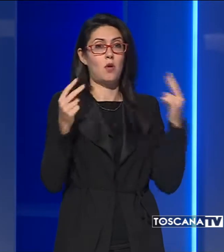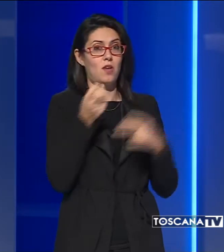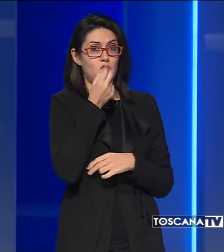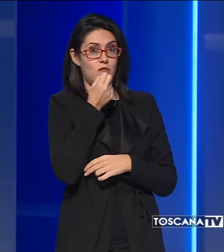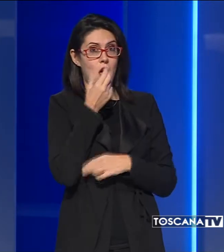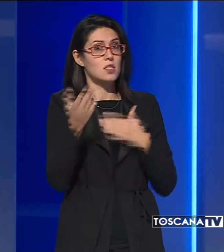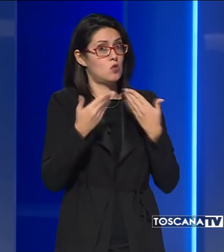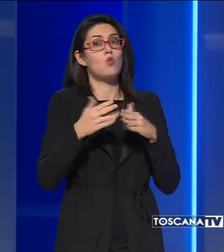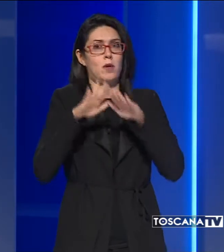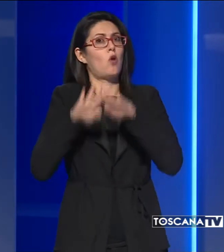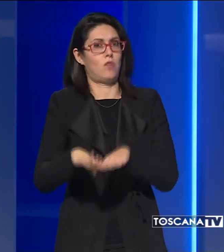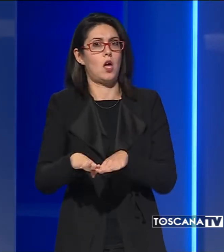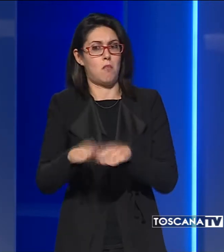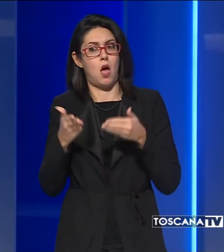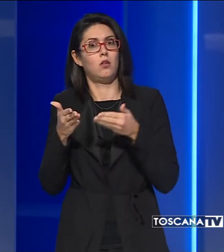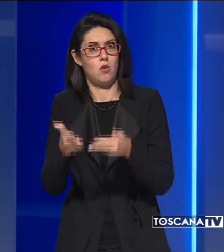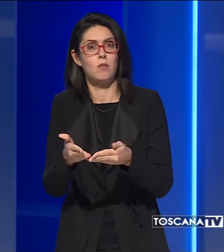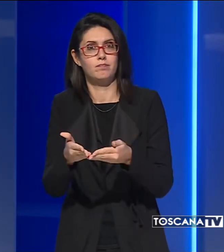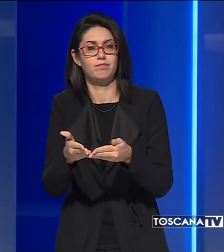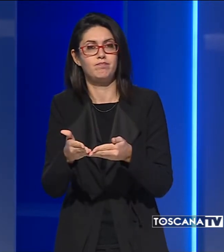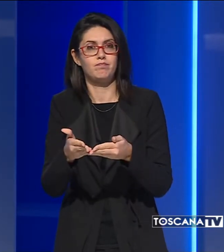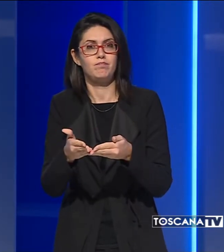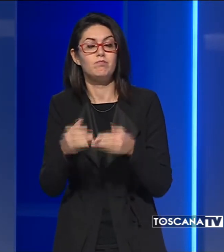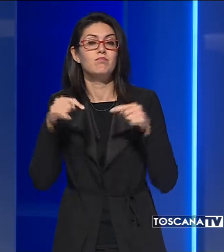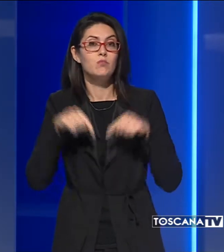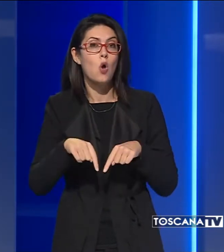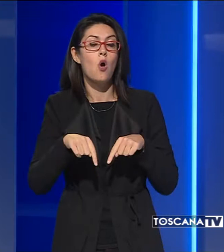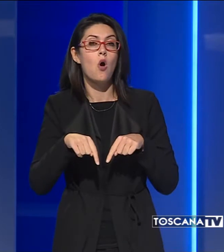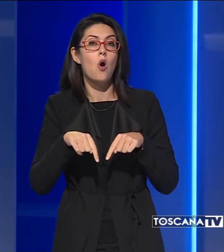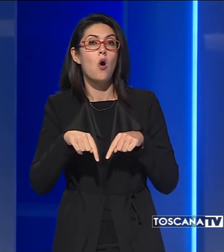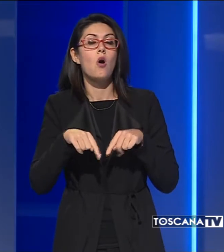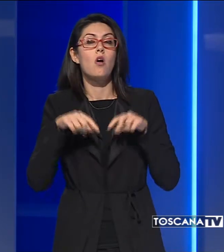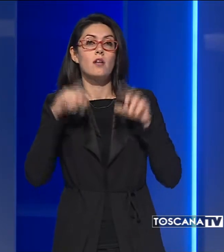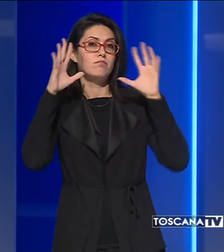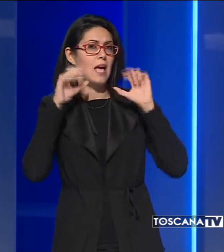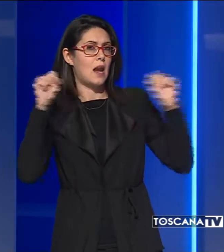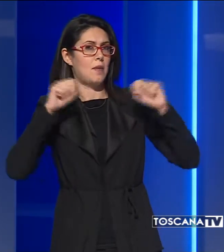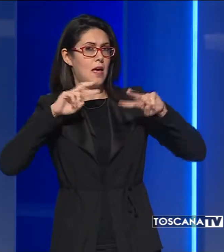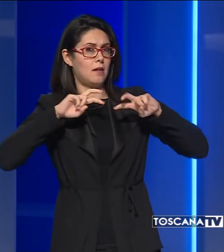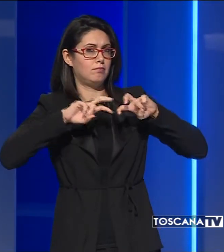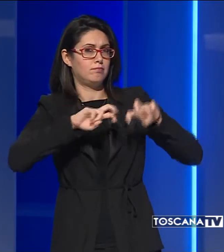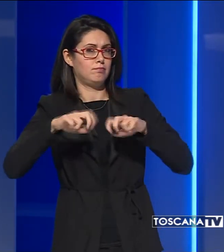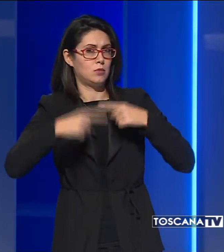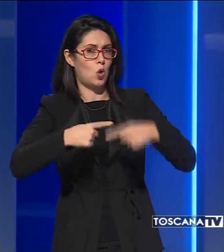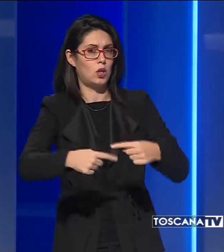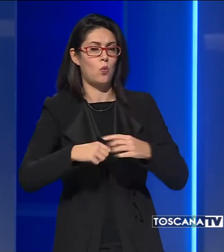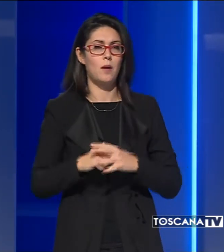si è subito fermato e la dinamica dell'incidente adesso è al vaglio dei carabinieri.